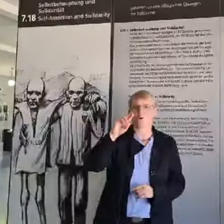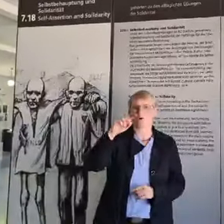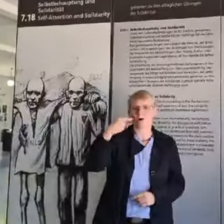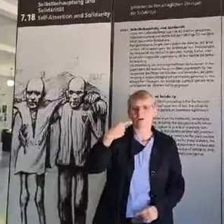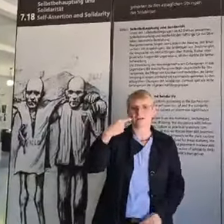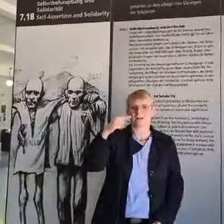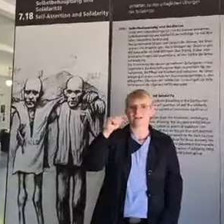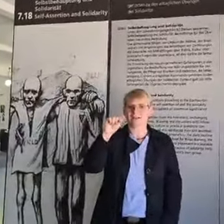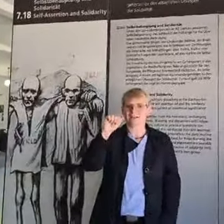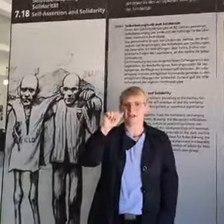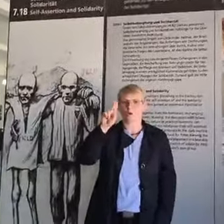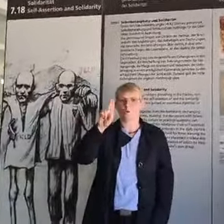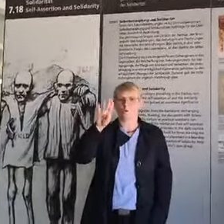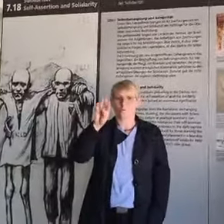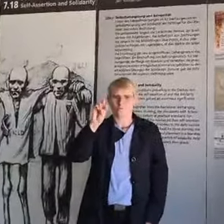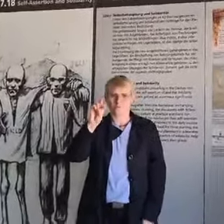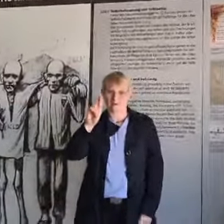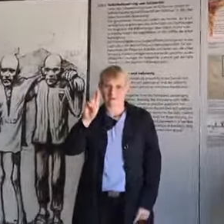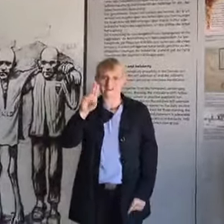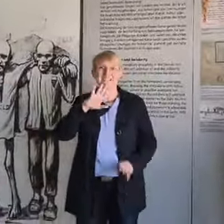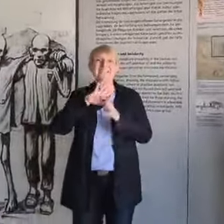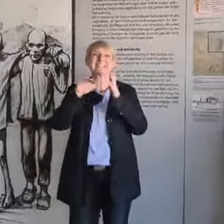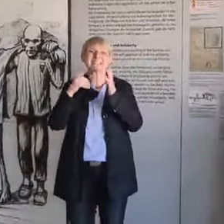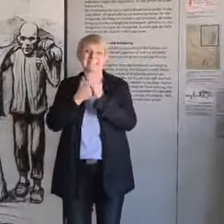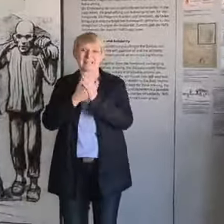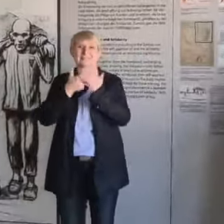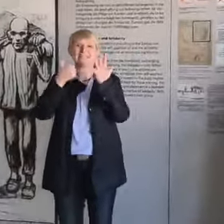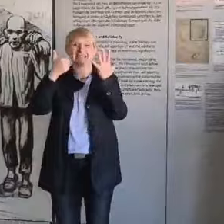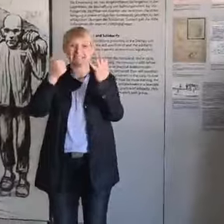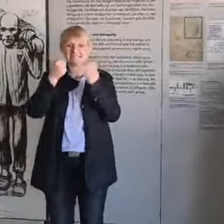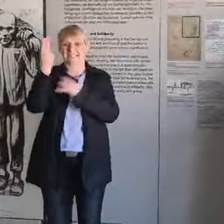60 signs that have been which are really the Lager life.